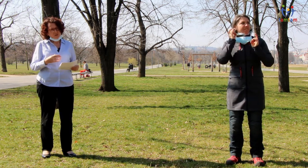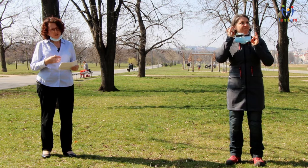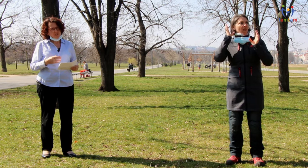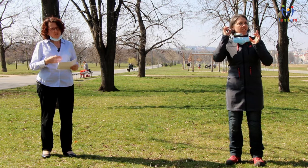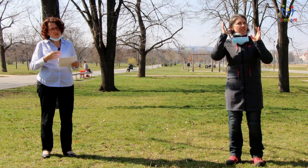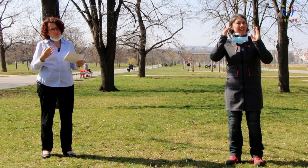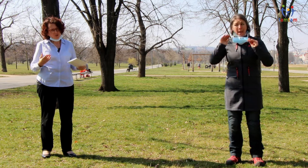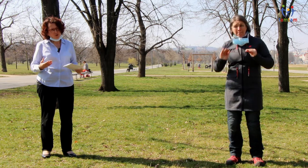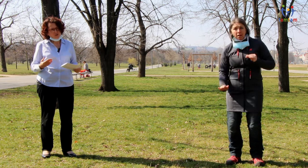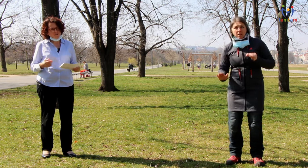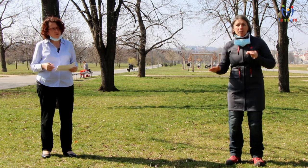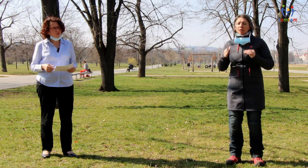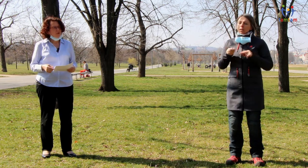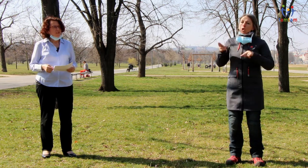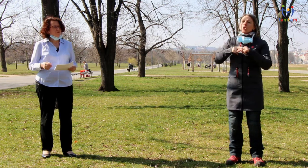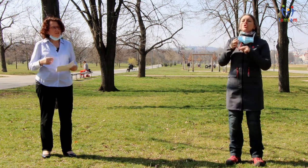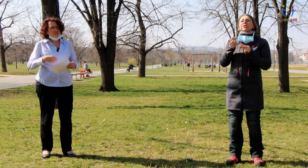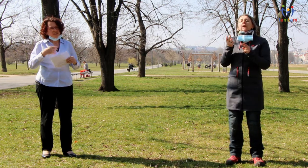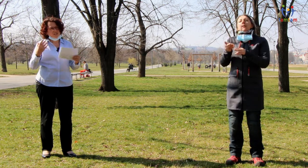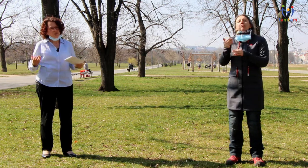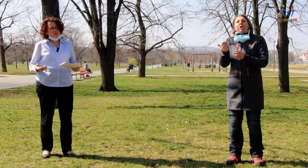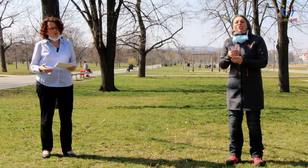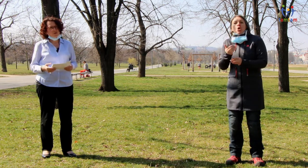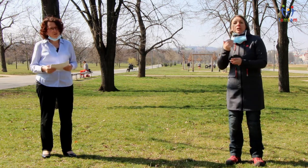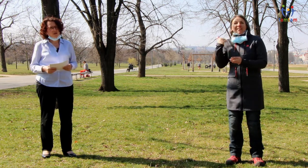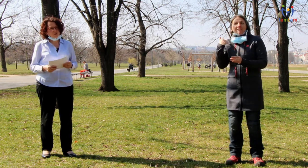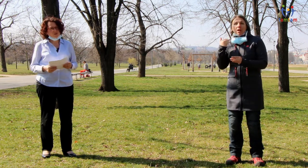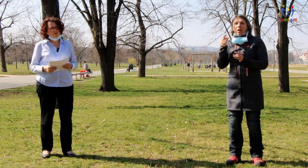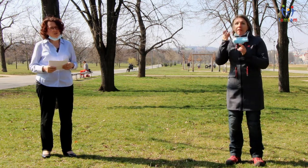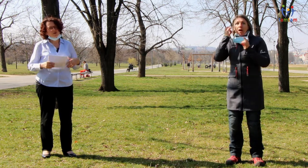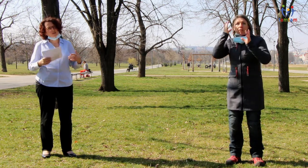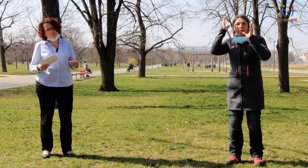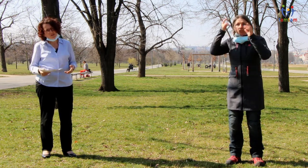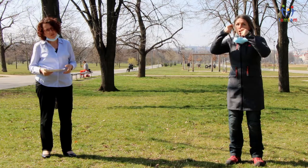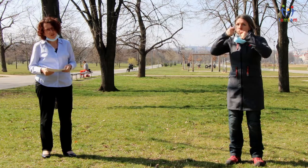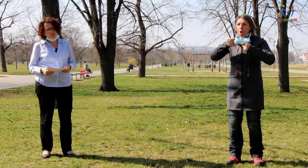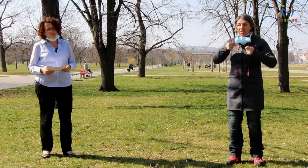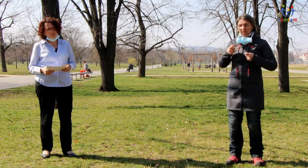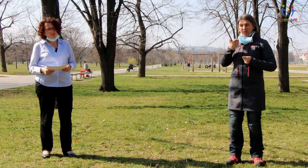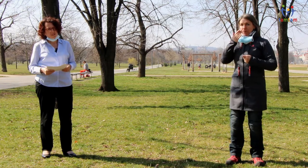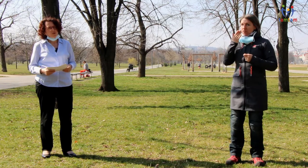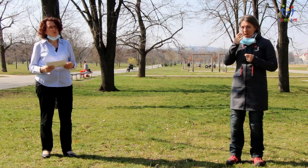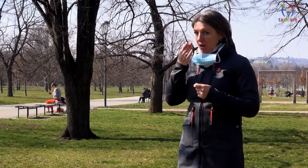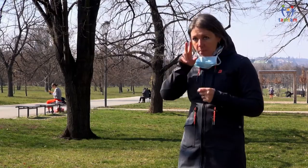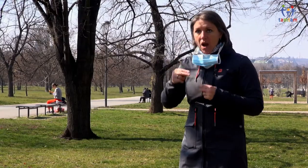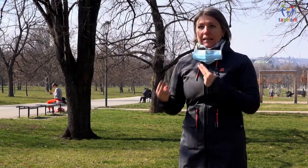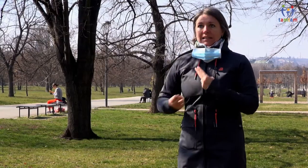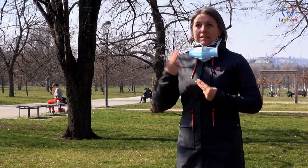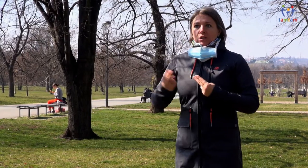mladší, hlavně v předškolním věku. Ty fantazie někdy můžou být takového rozsahu, že je to až nebezpečné pro to dítě. Proto je velmi důležité s ním